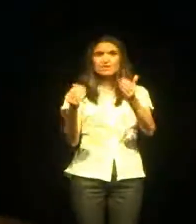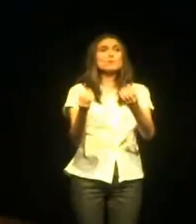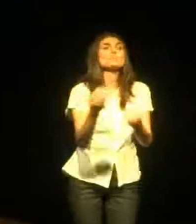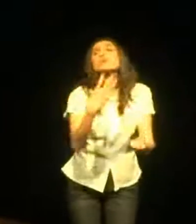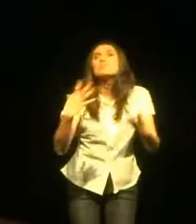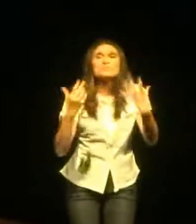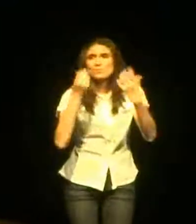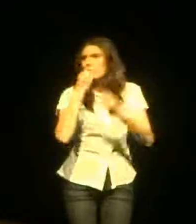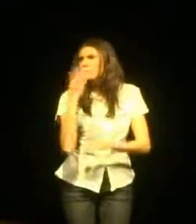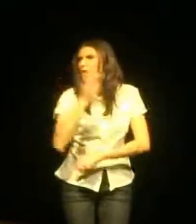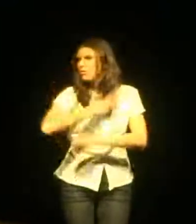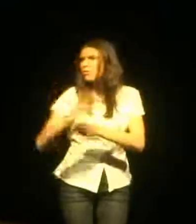tout ça